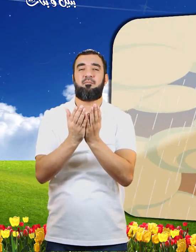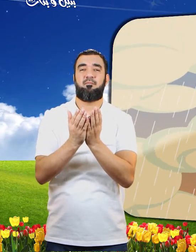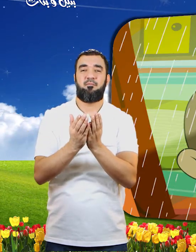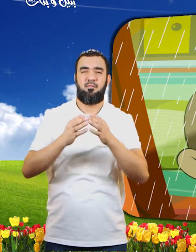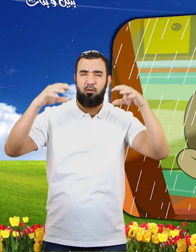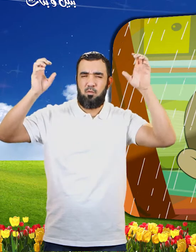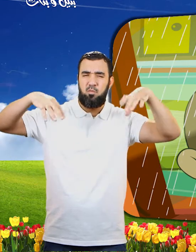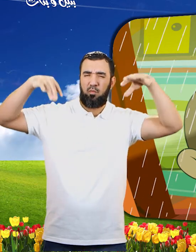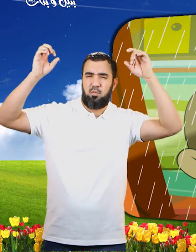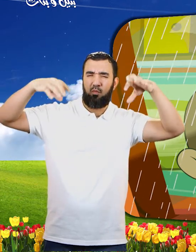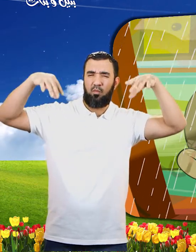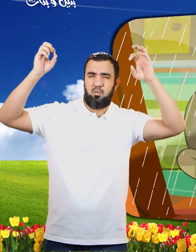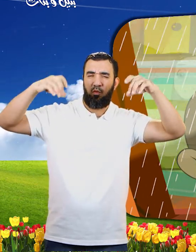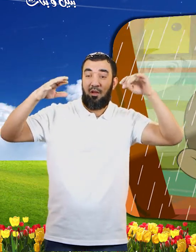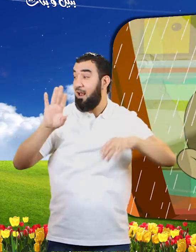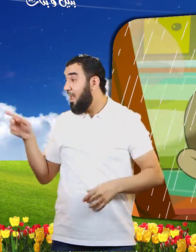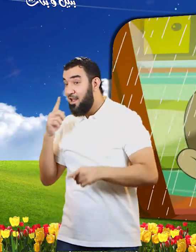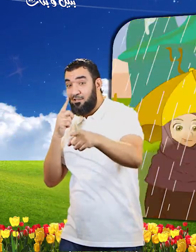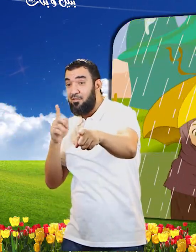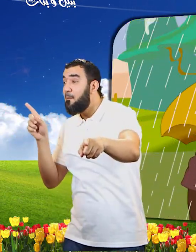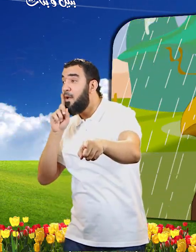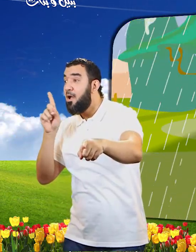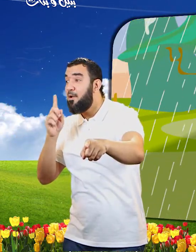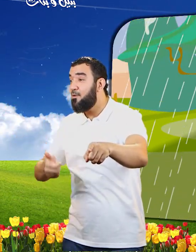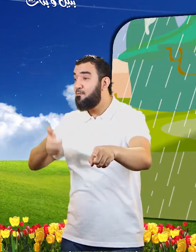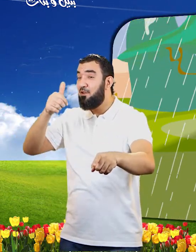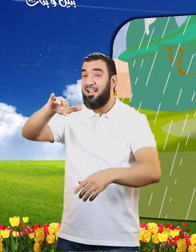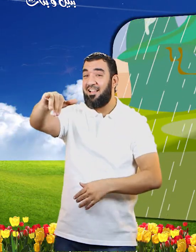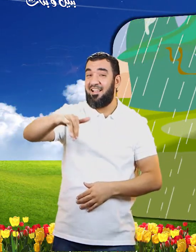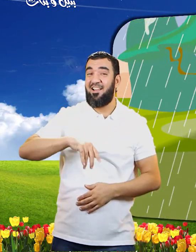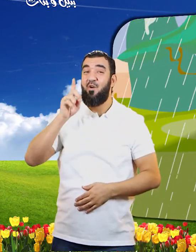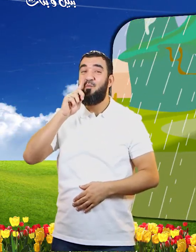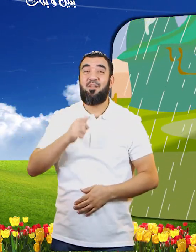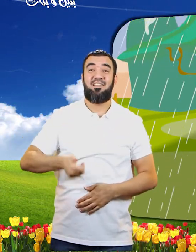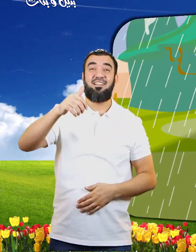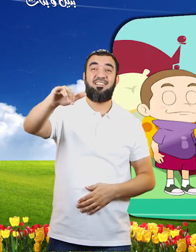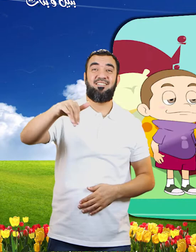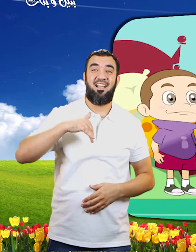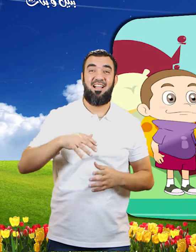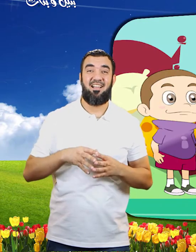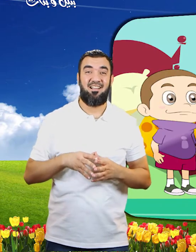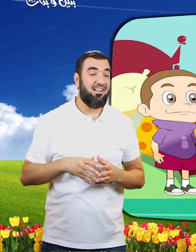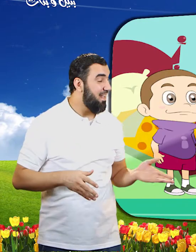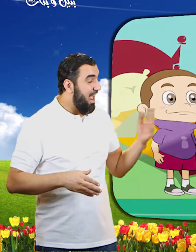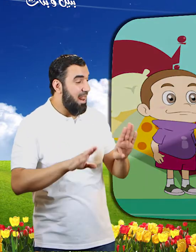انظروا جاءت أمي هيا لنفتح الباب